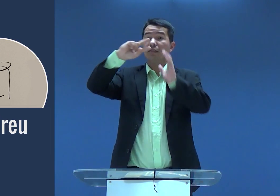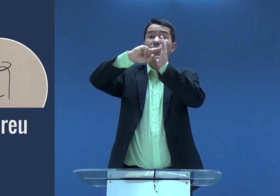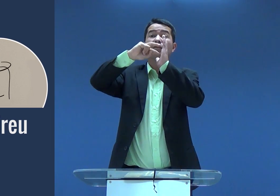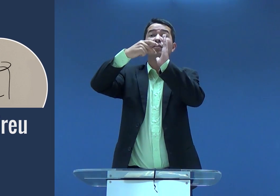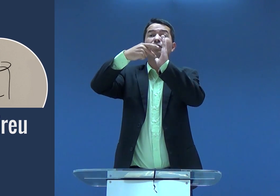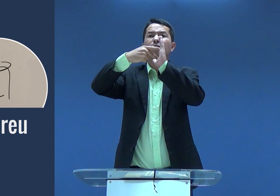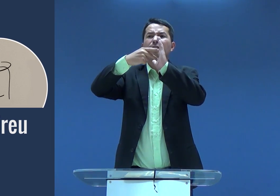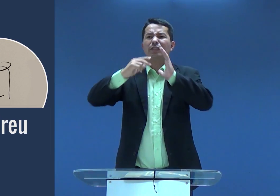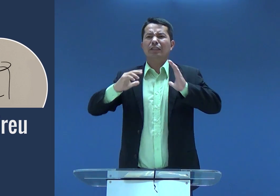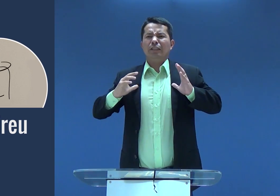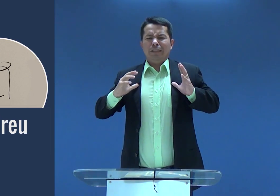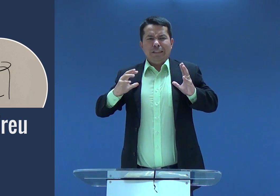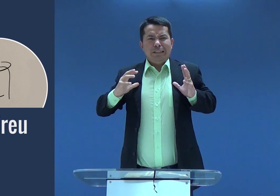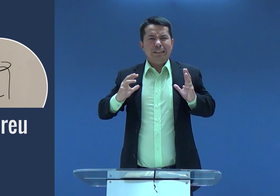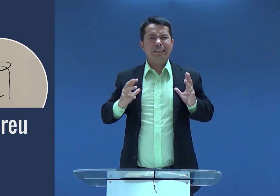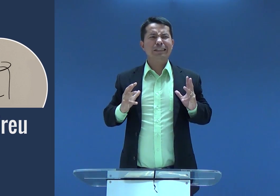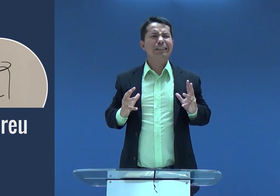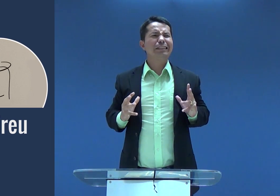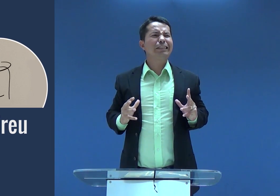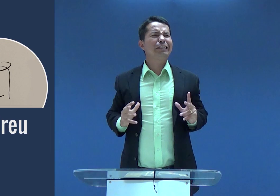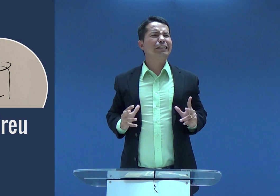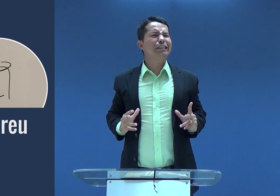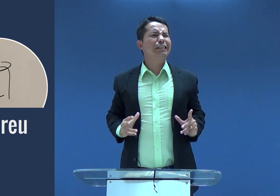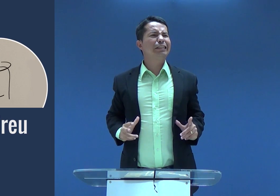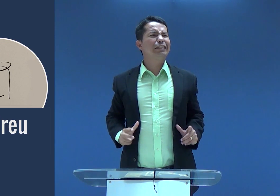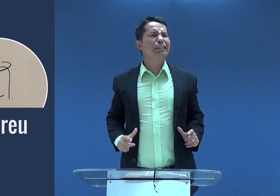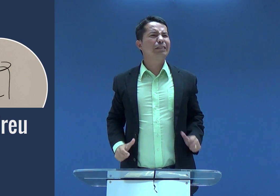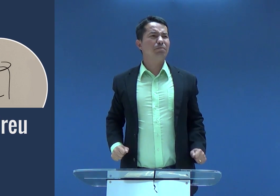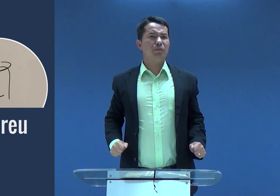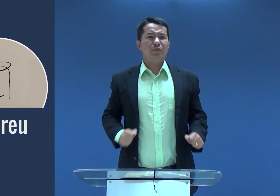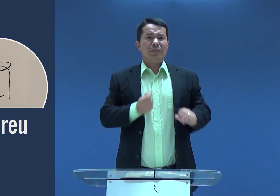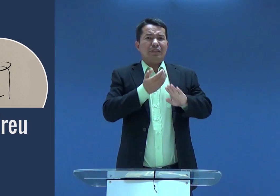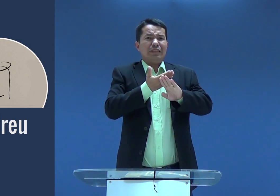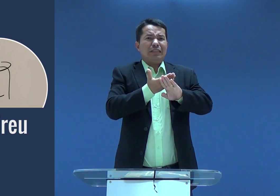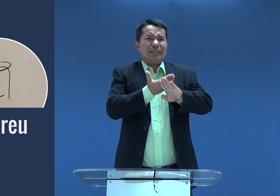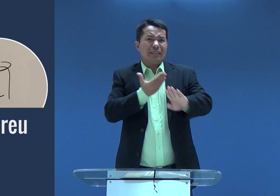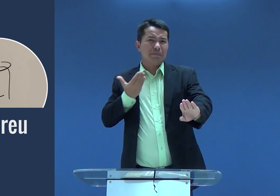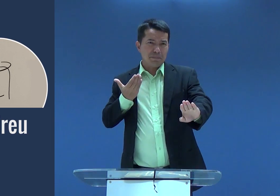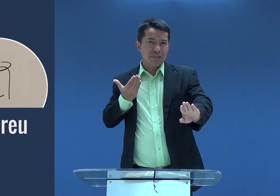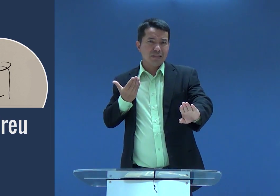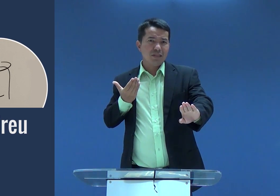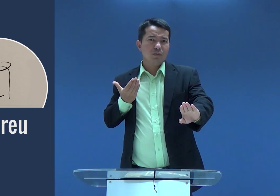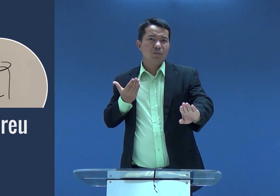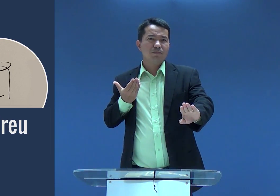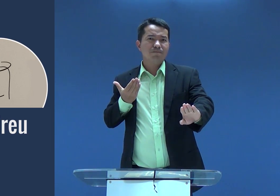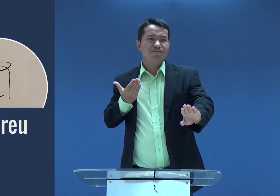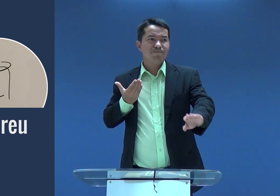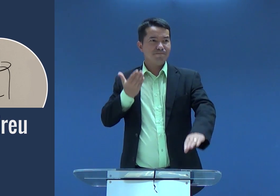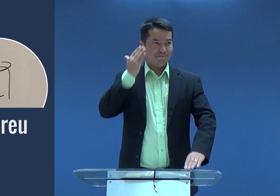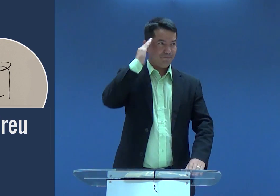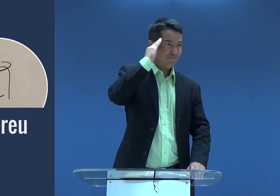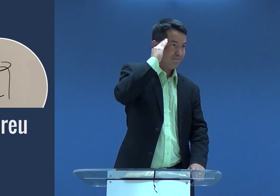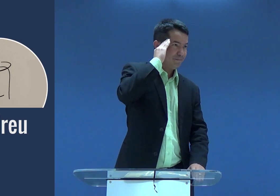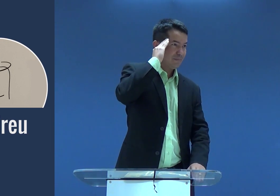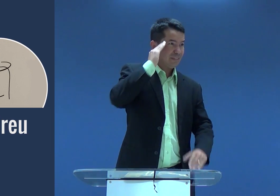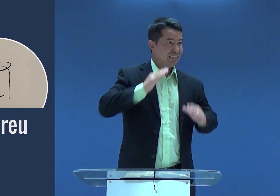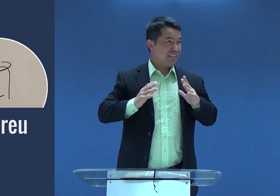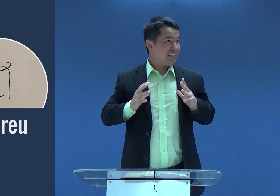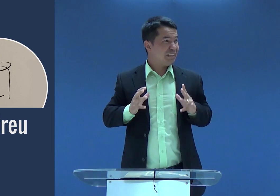Nazar. Se você ir olhando o hebraico, Mazar, que é Nazireu, Nazireu, você descobre que uma pessoa